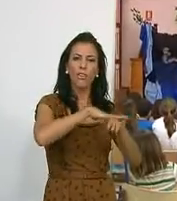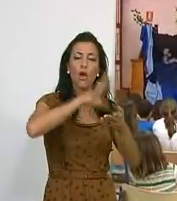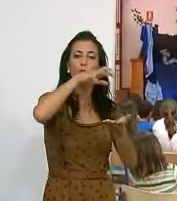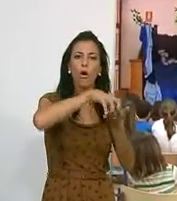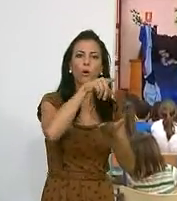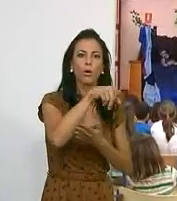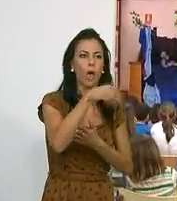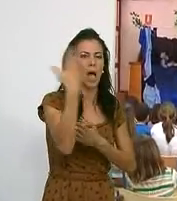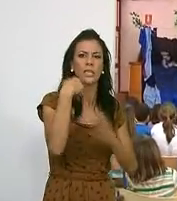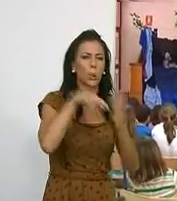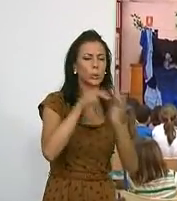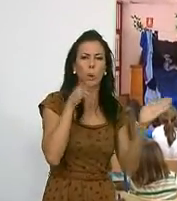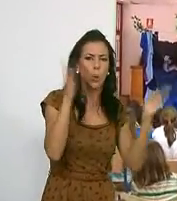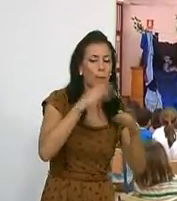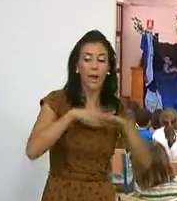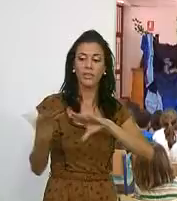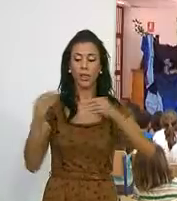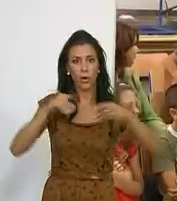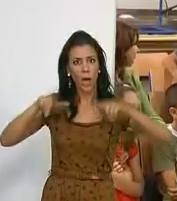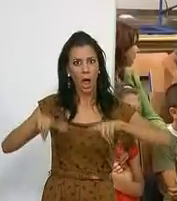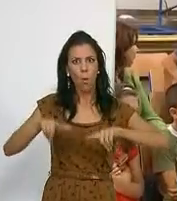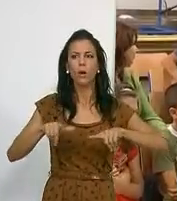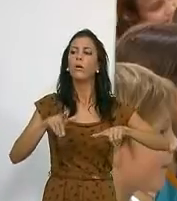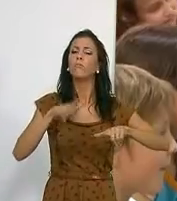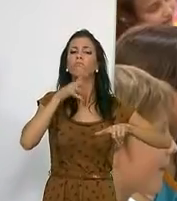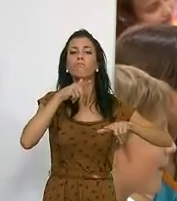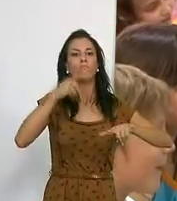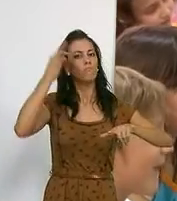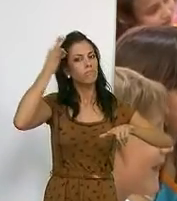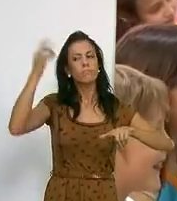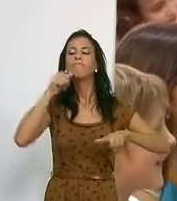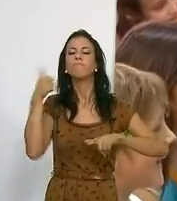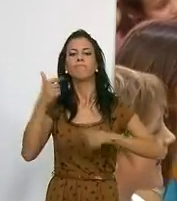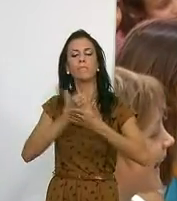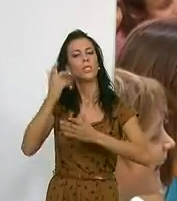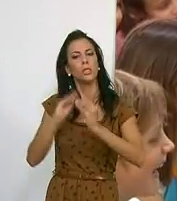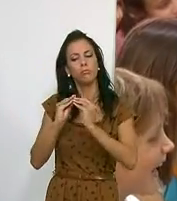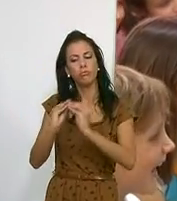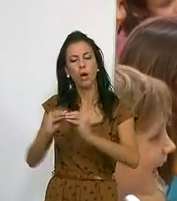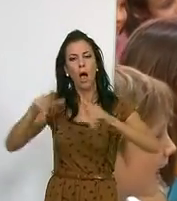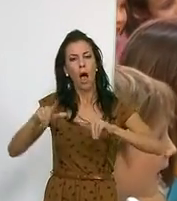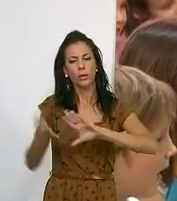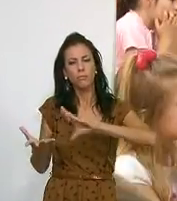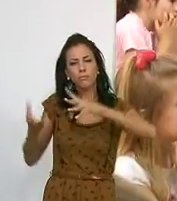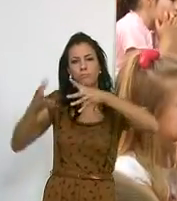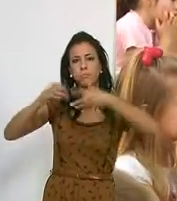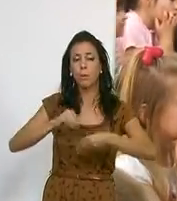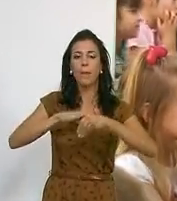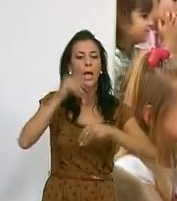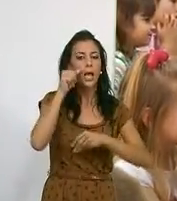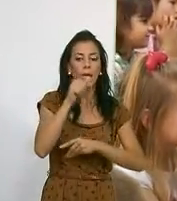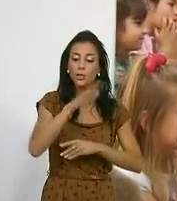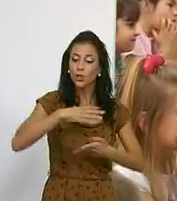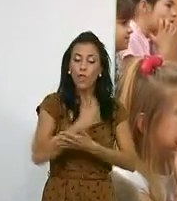reformas para habilitar el aula. Desde la entidad local se ha asumido la tarea, aunque no fuera competencia suya y para que los